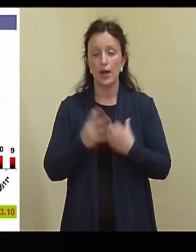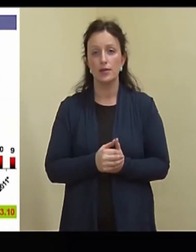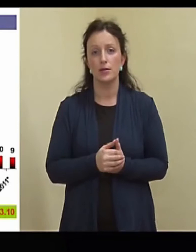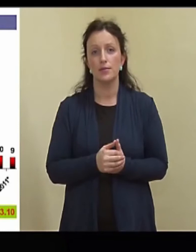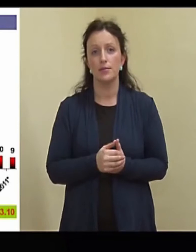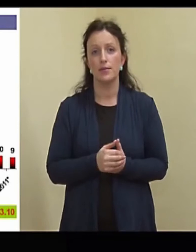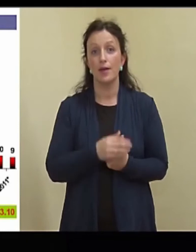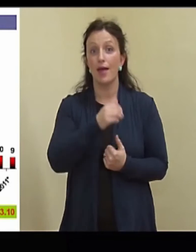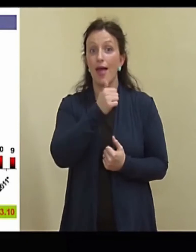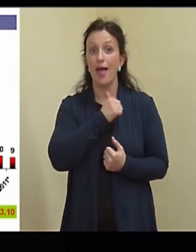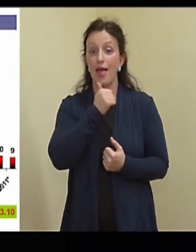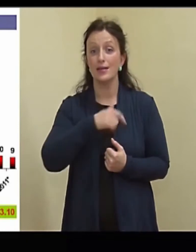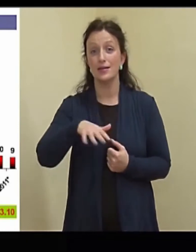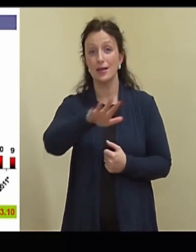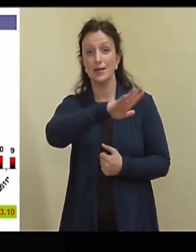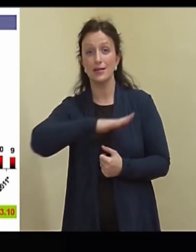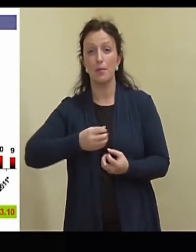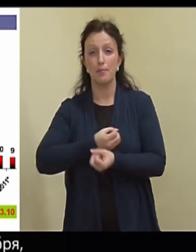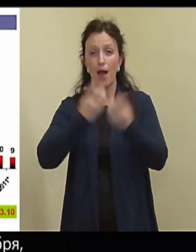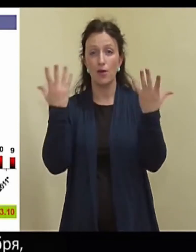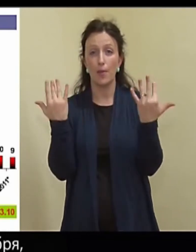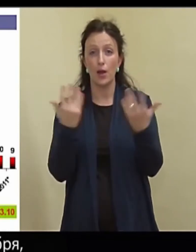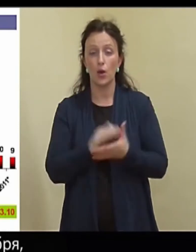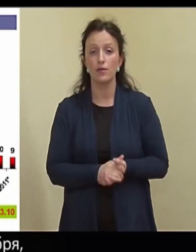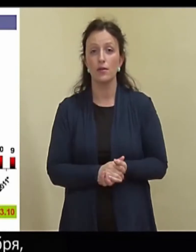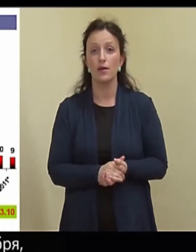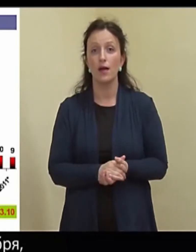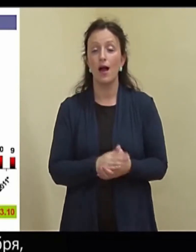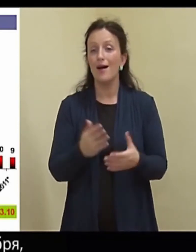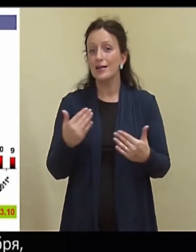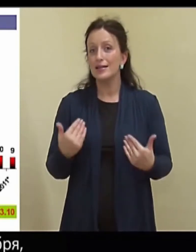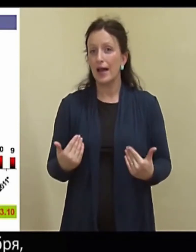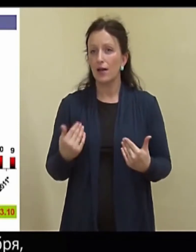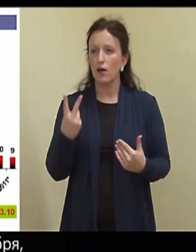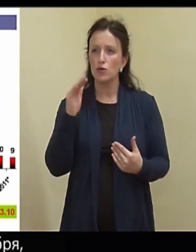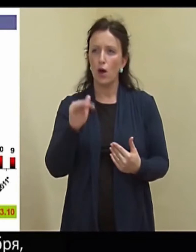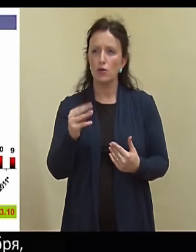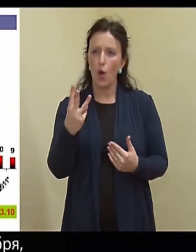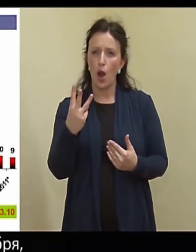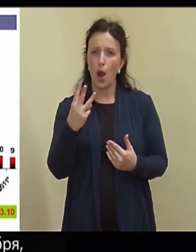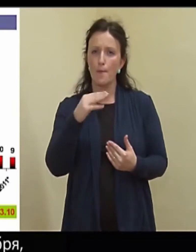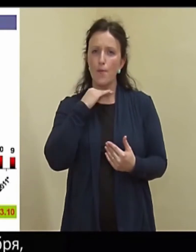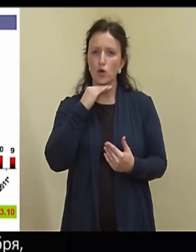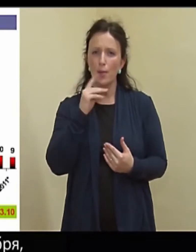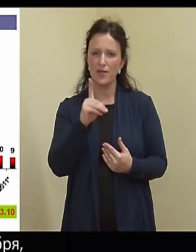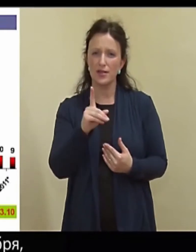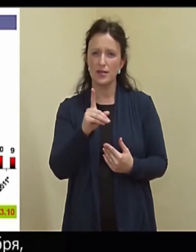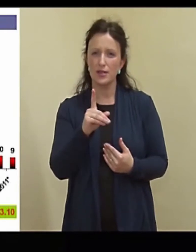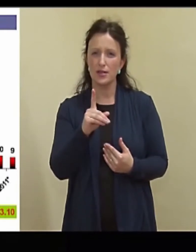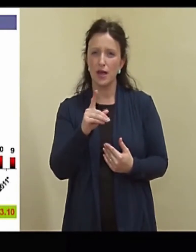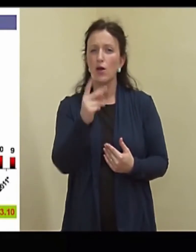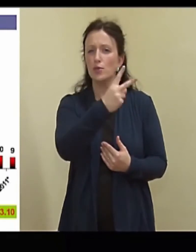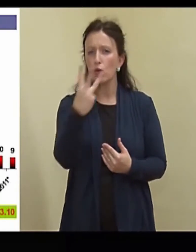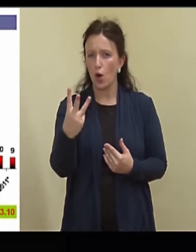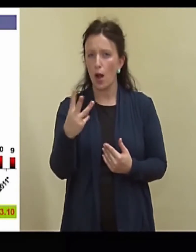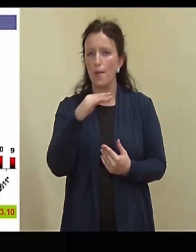Palju on Eestis plahvatus jõudnud? No, tänaseks või õimte tänaseks 23. oktober on see kuupäev siin,